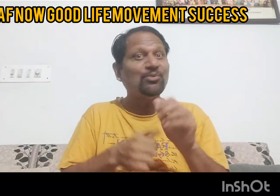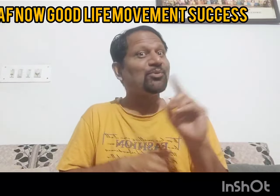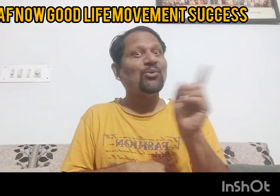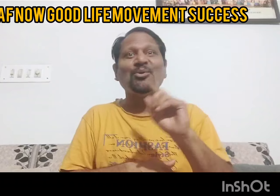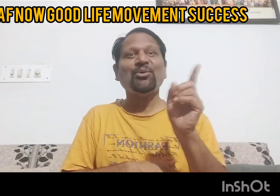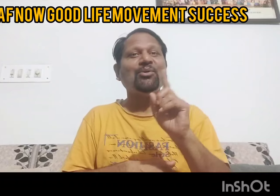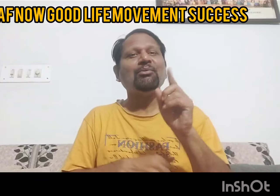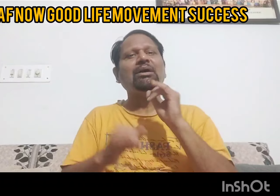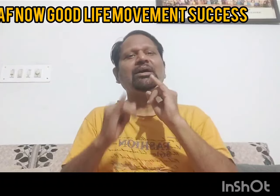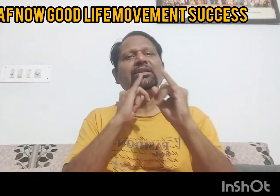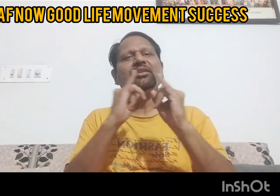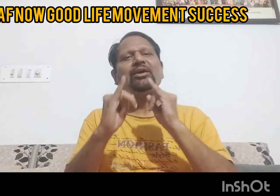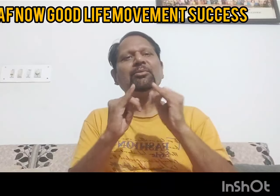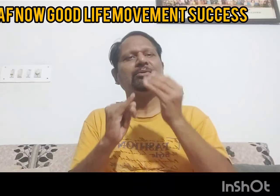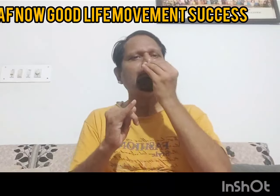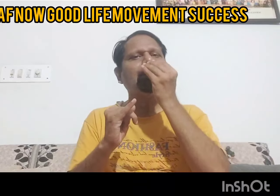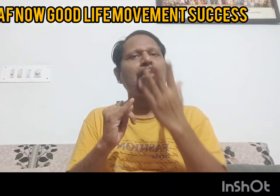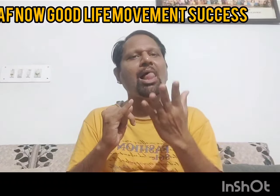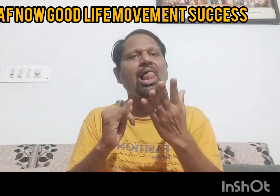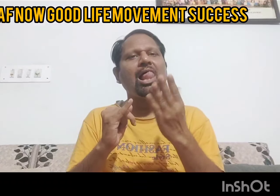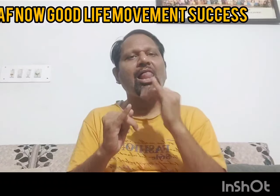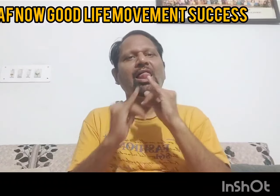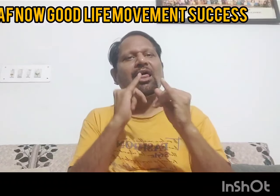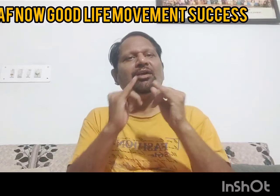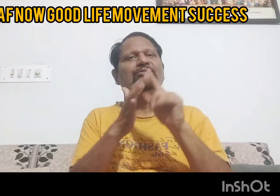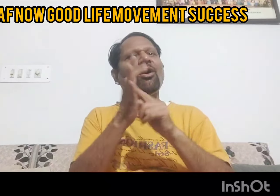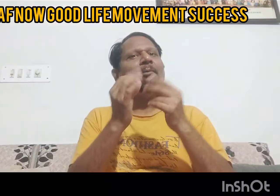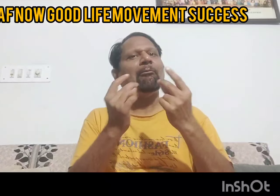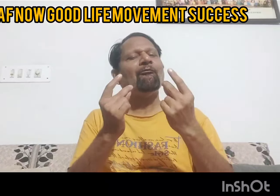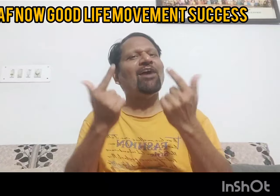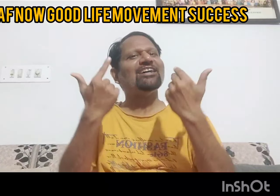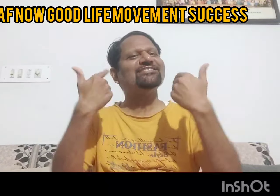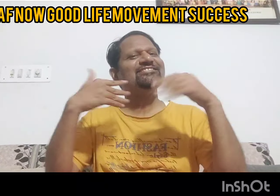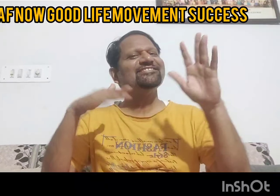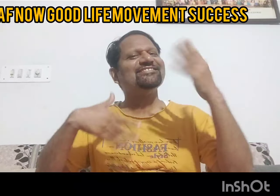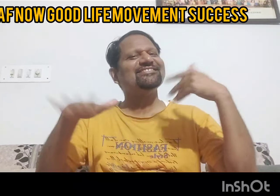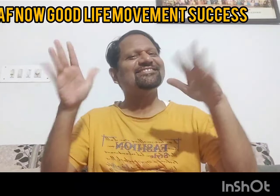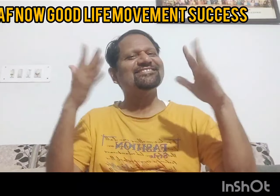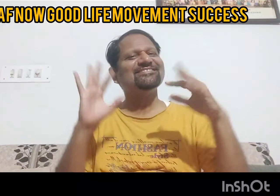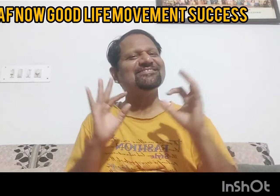कोई लिखित परिशा नहीं है सिधा वौक इन इंटरव्यू से सिलेक्शन हो रहा है